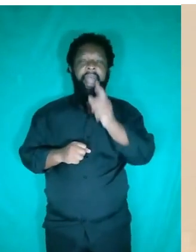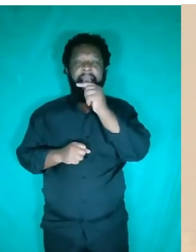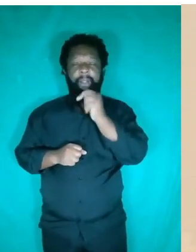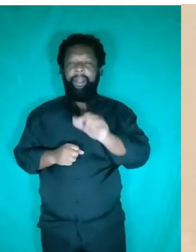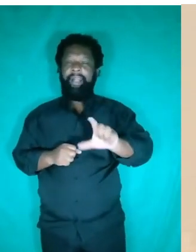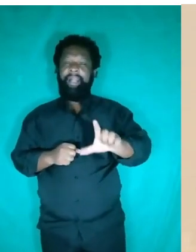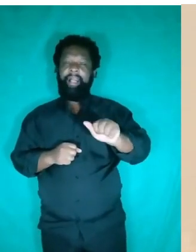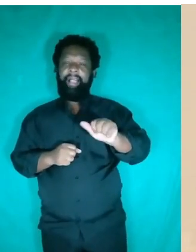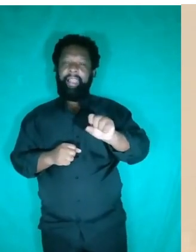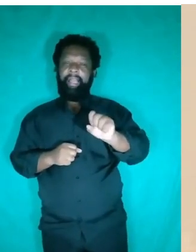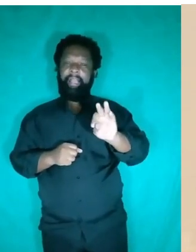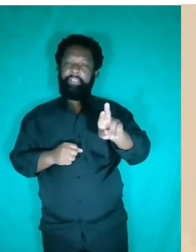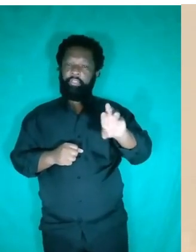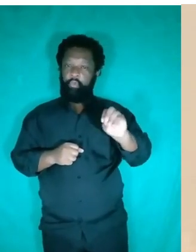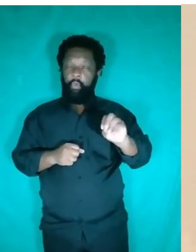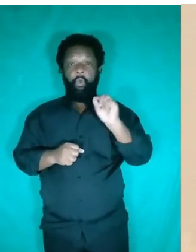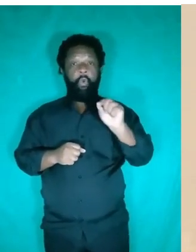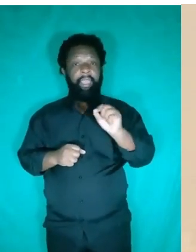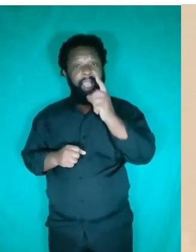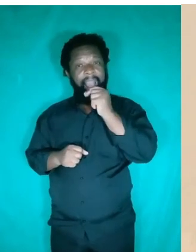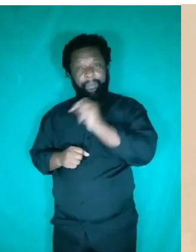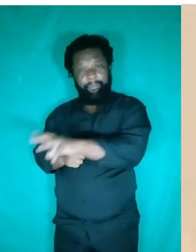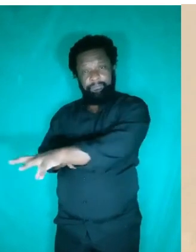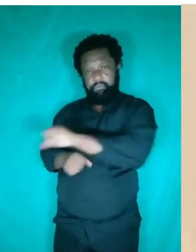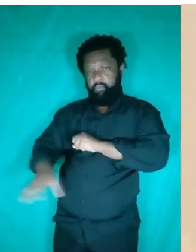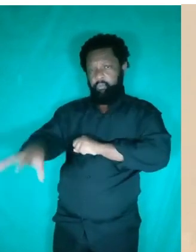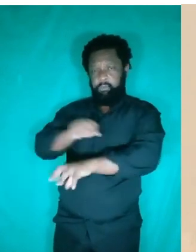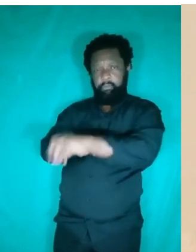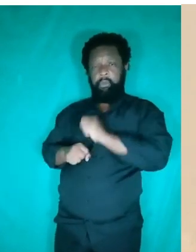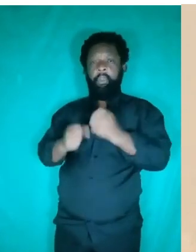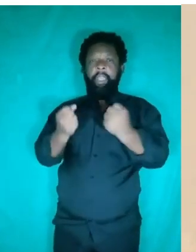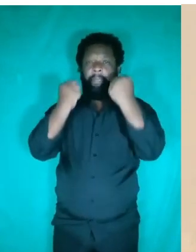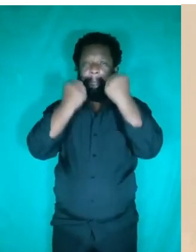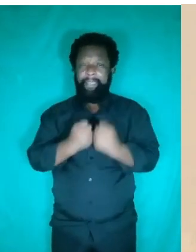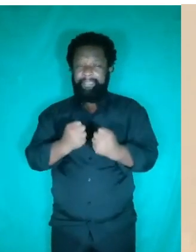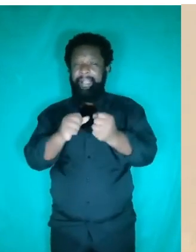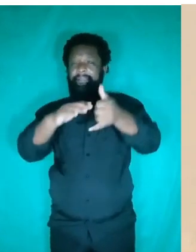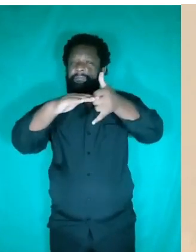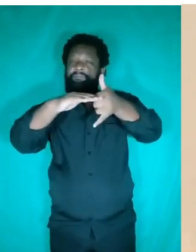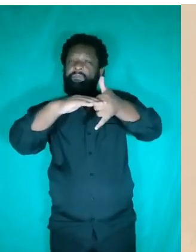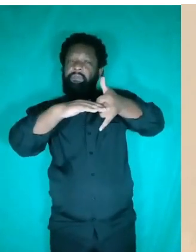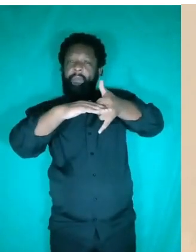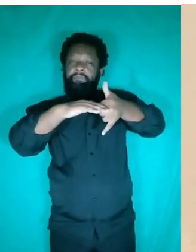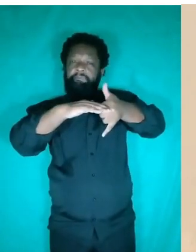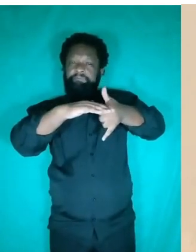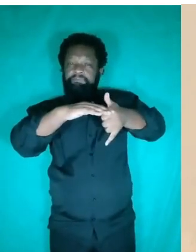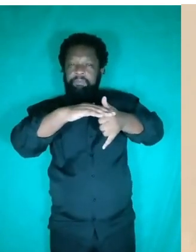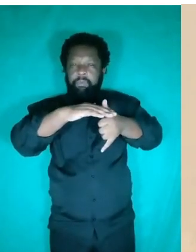Ele tem um sistema que ele bombeia essa água, de modo que ele consiga dar um incremento de peso, que faz com